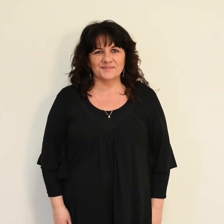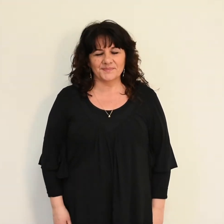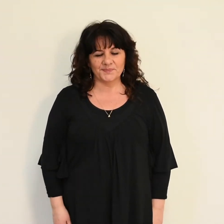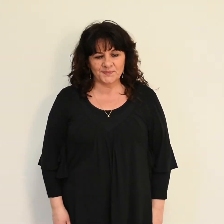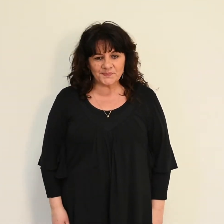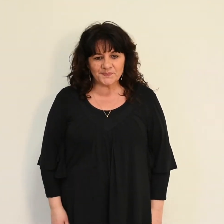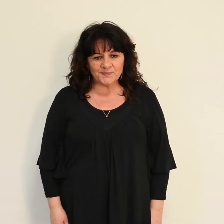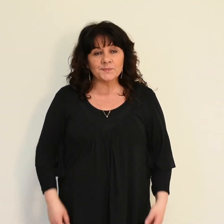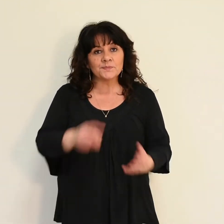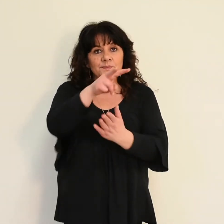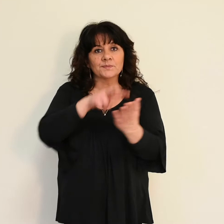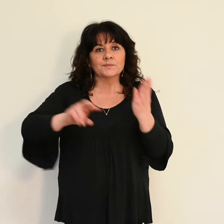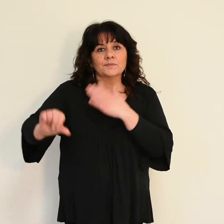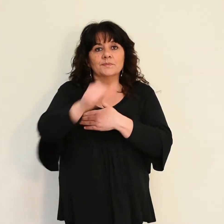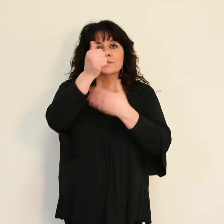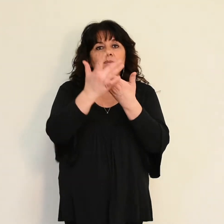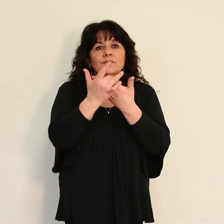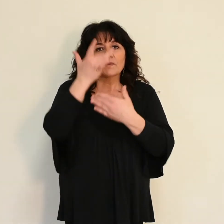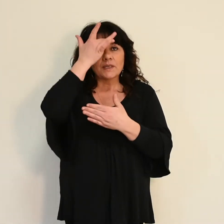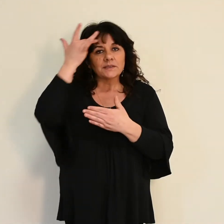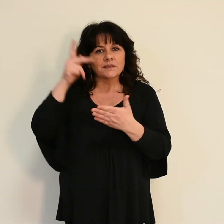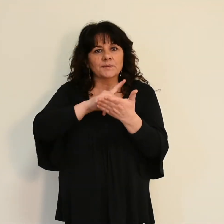Lecture de la première lettre de Saint Paul apôtre aux Corinthiens